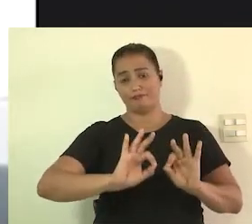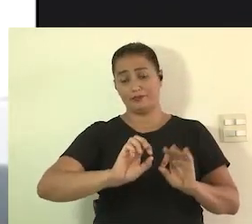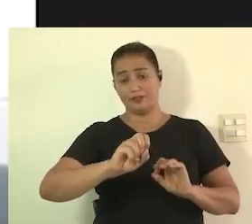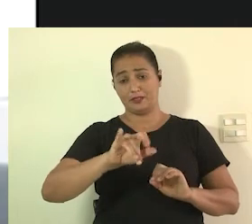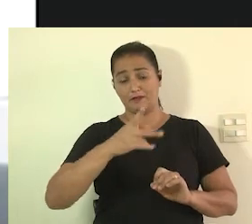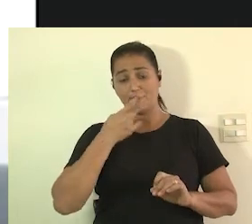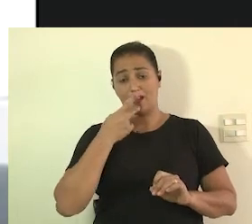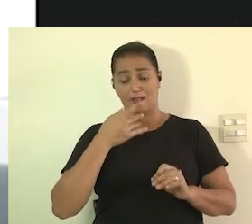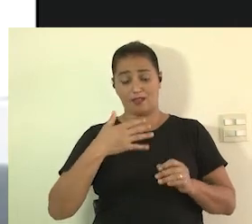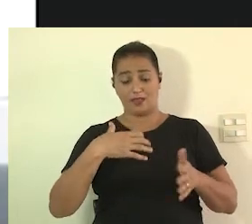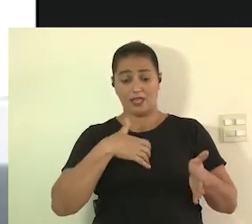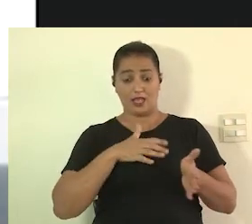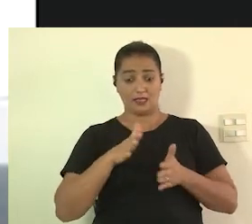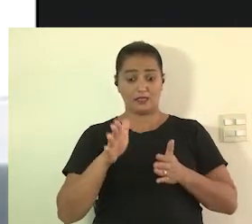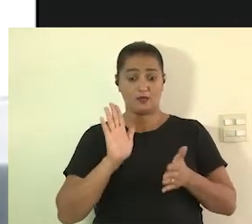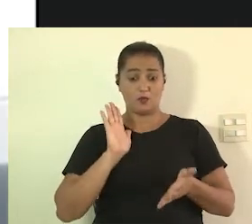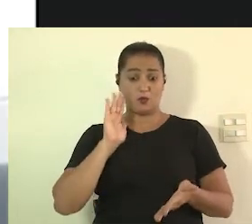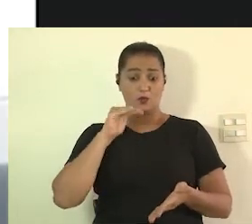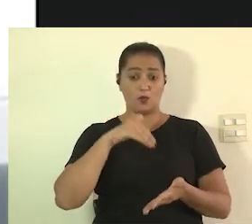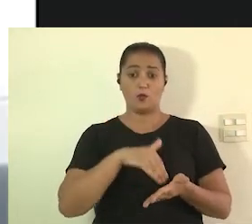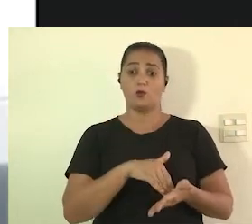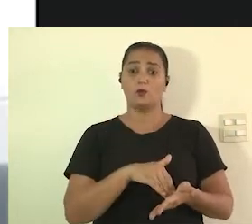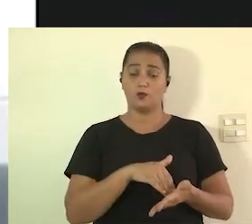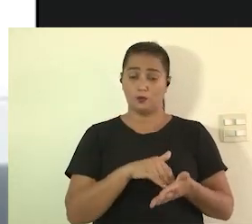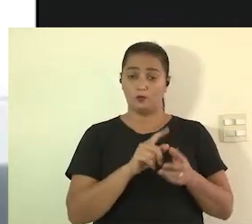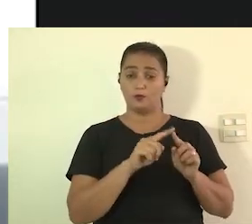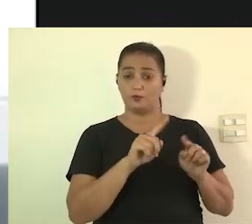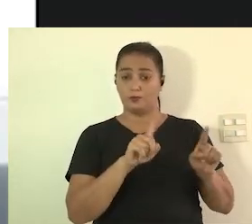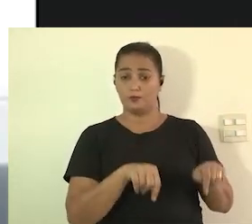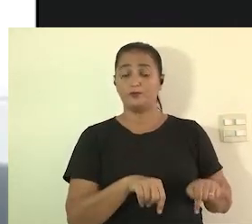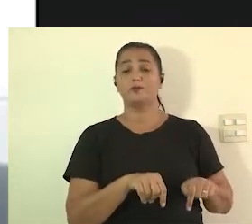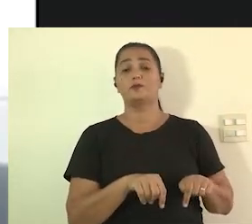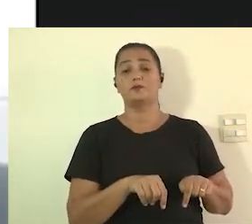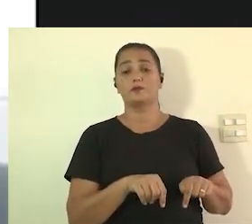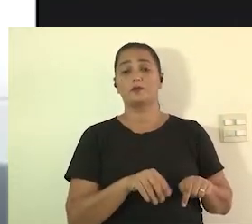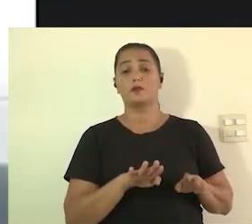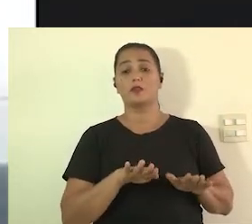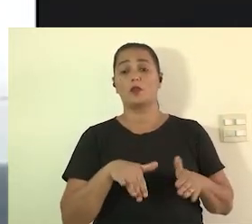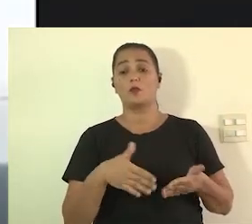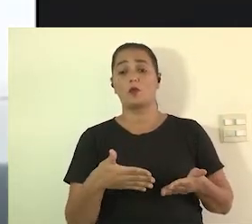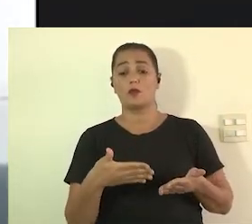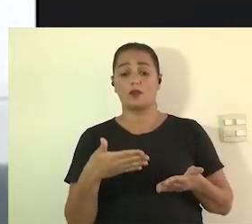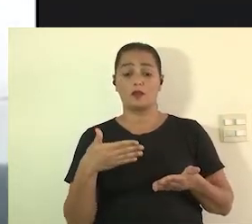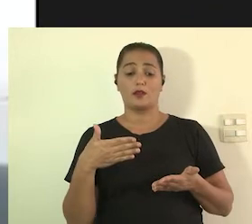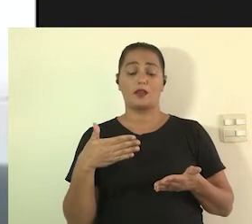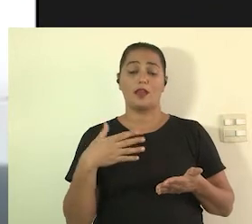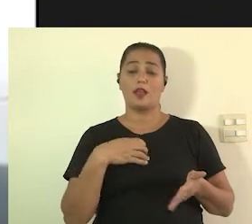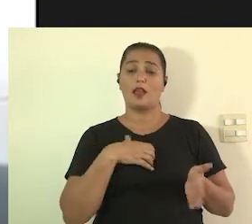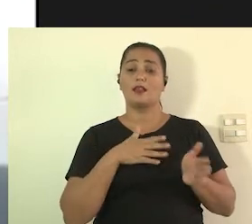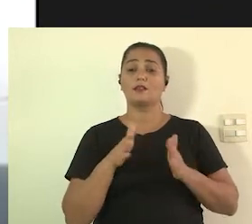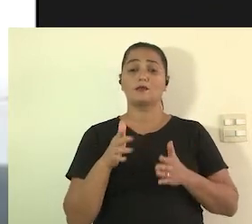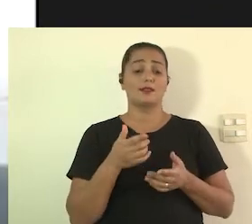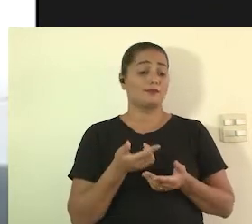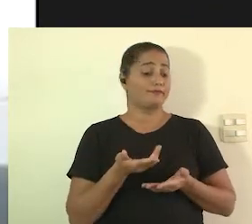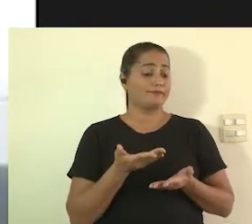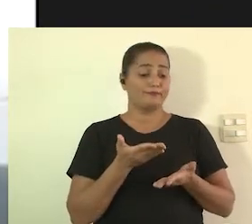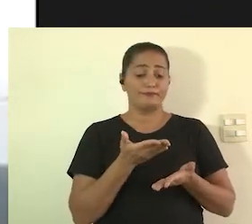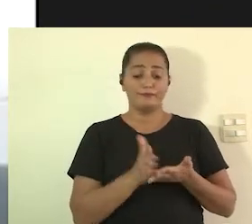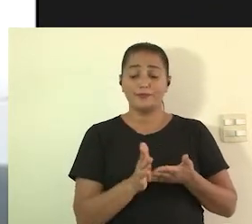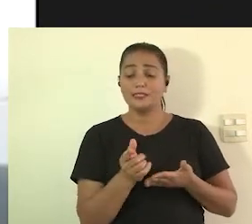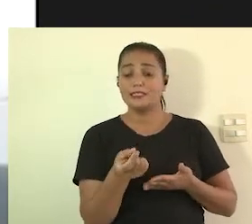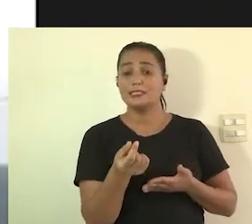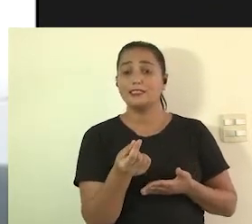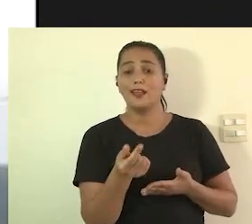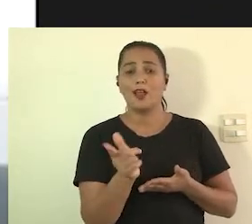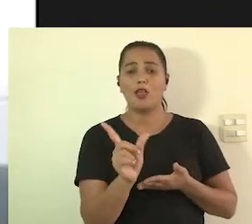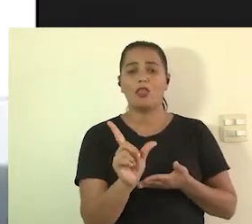deixa a acessibilidade para o último item do nosso projeto quando a gente chega na acessibilidade nós já não temos mais